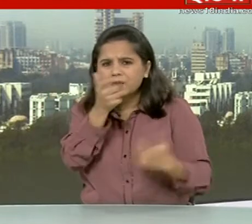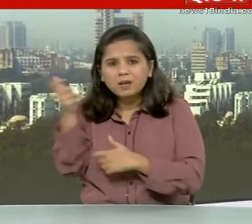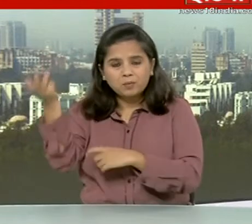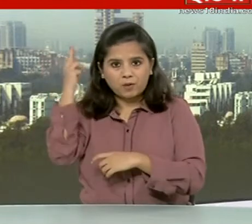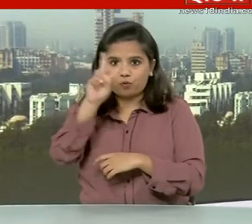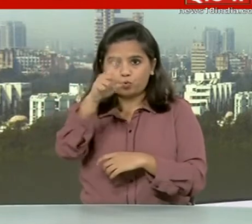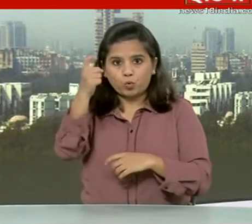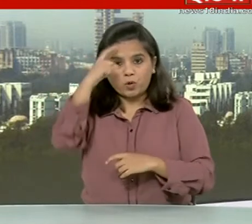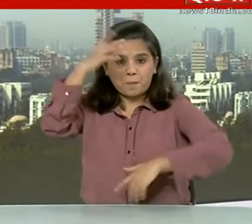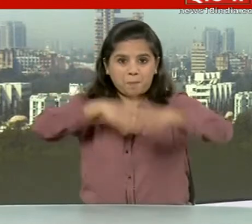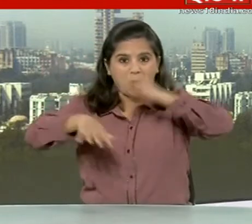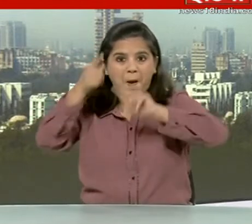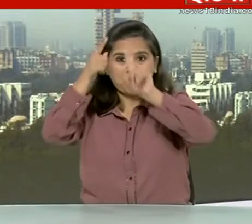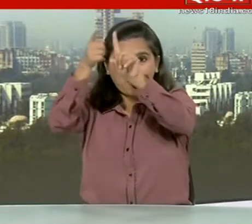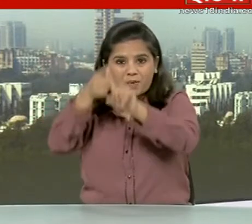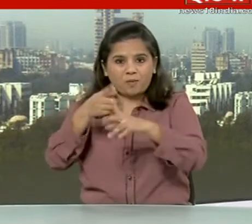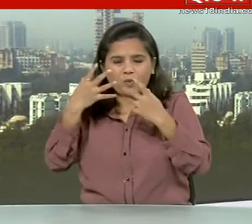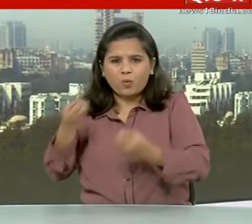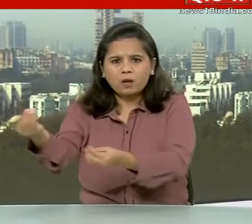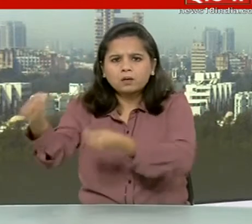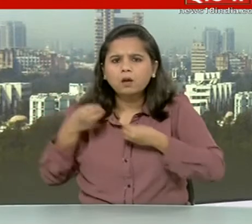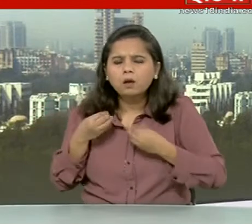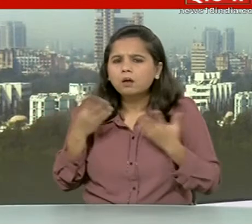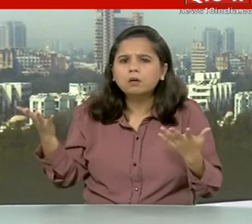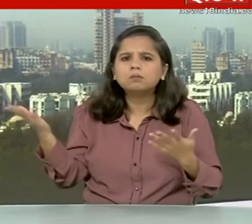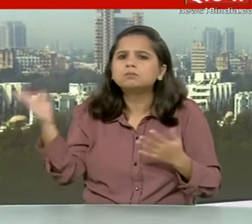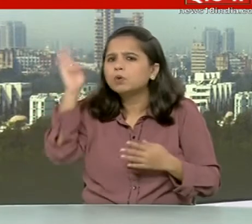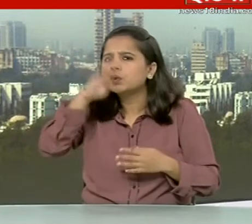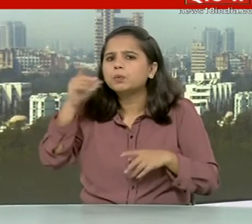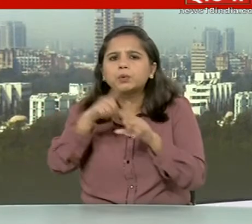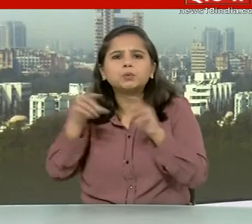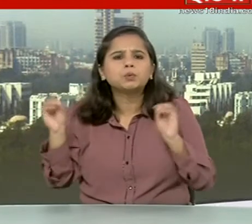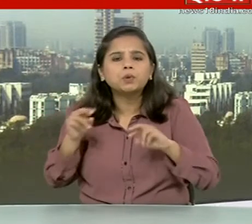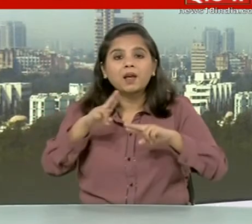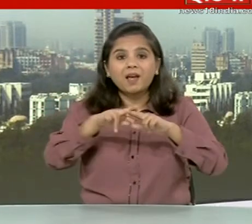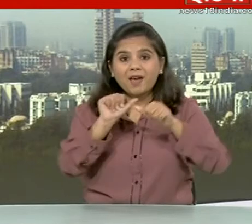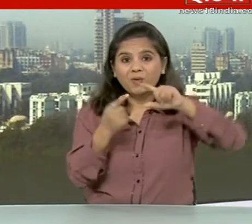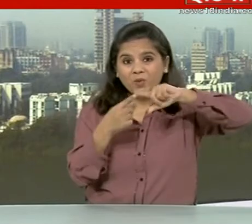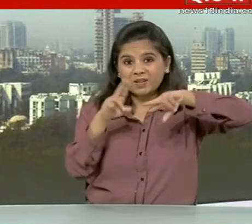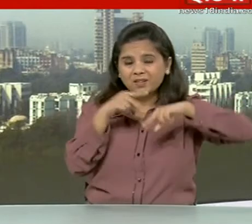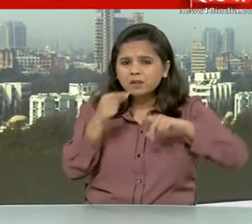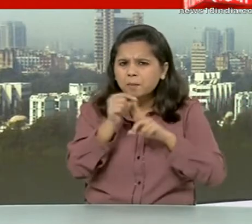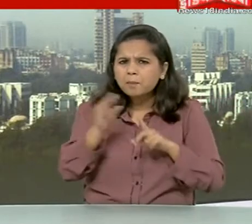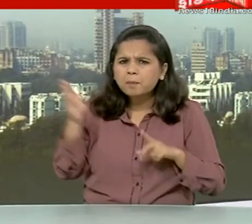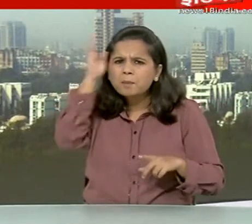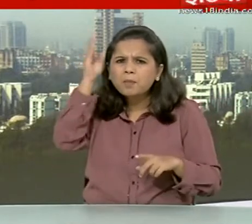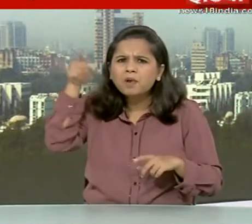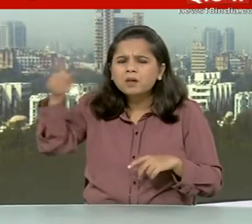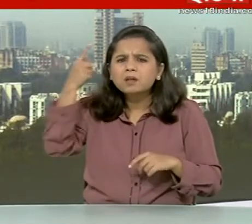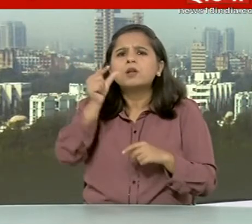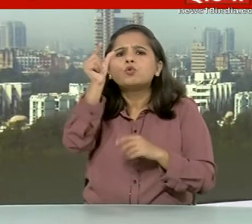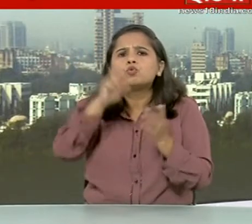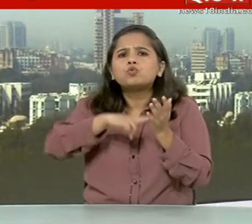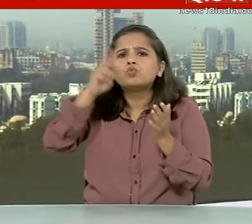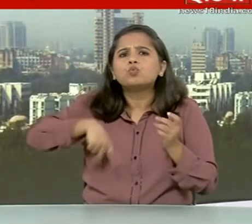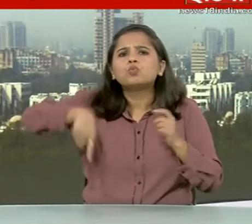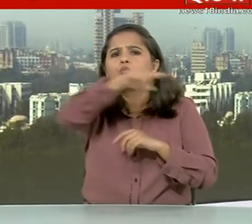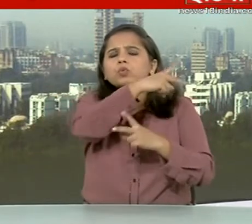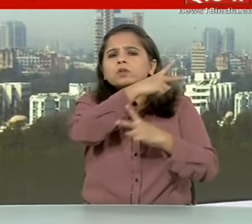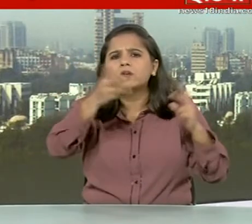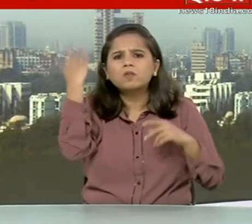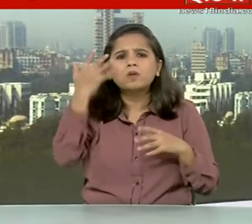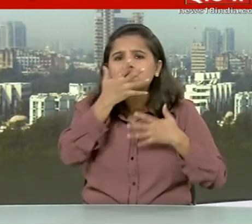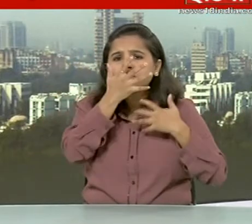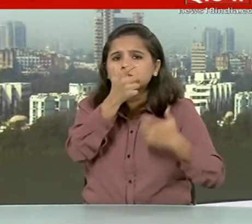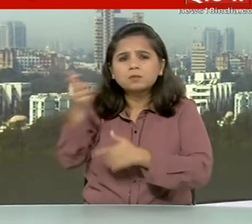सूत्रिय एजिंडे को पूरा करने में विपल रही है FATF ने ये भी कहा कि पाकिस्तान ने संयुक्त राष्ट के प्रतिबंधित